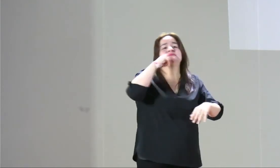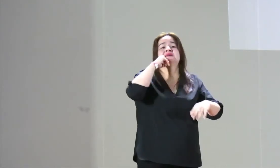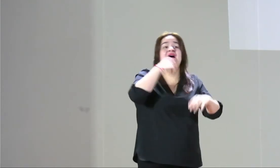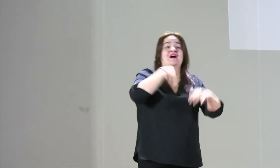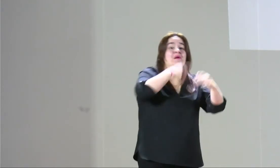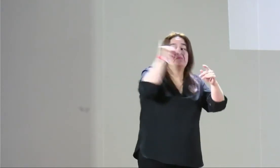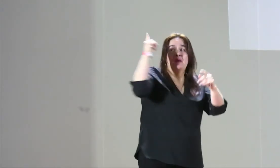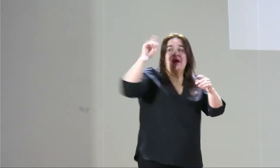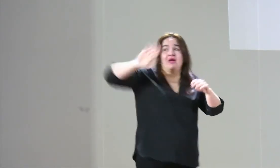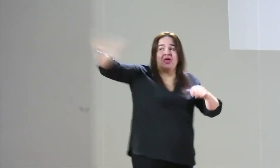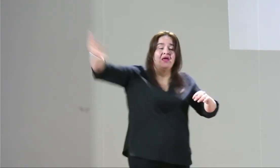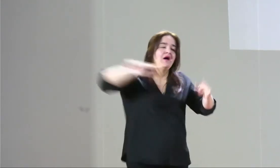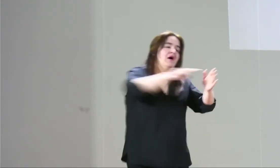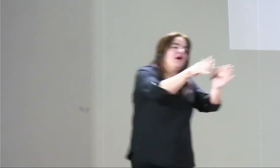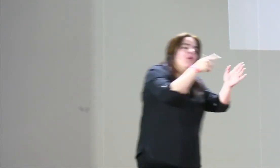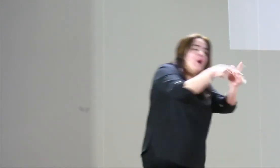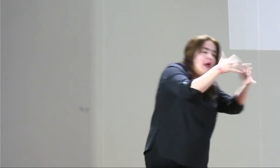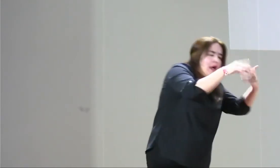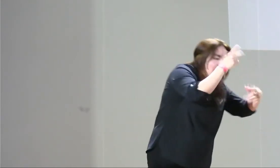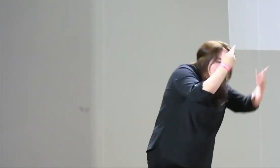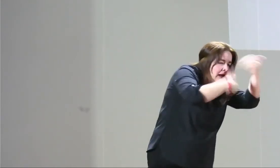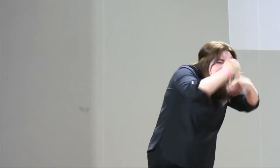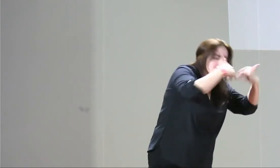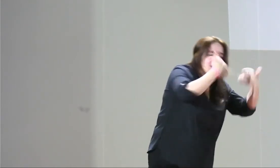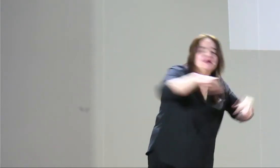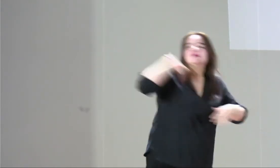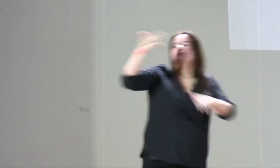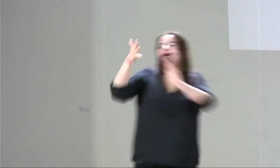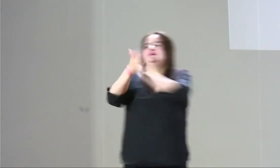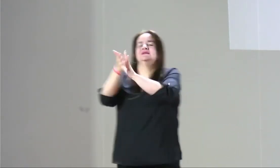examen y ya cuando voy a dar un informe final entonces accede el intérprete.